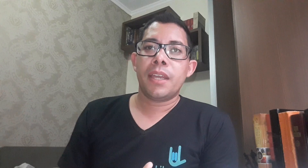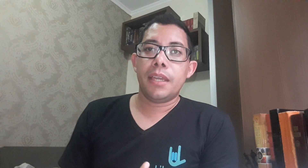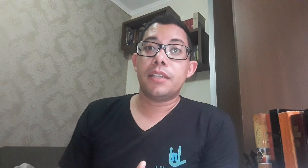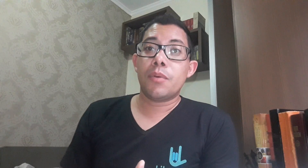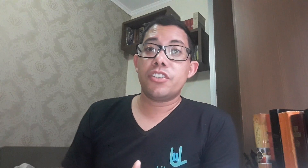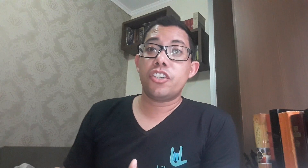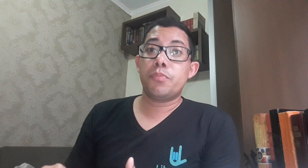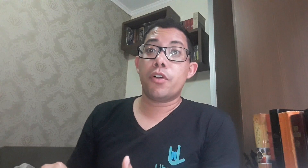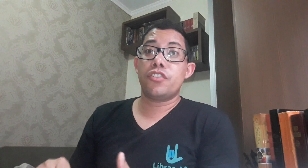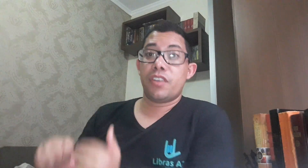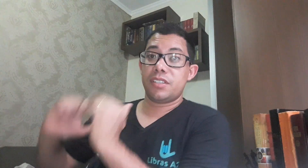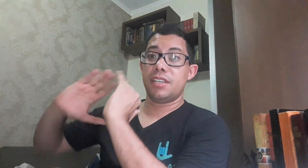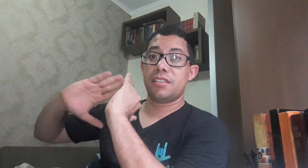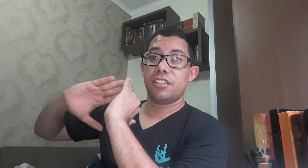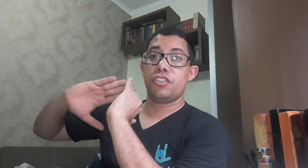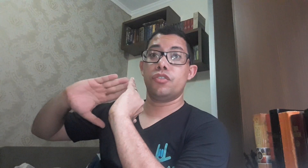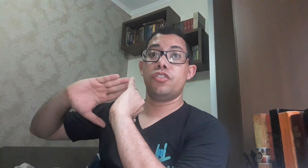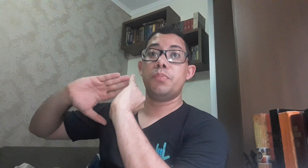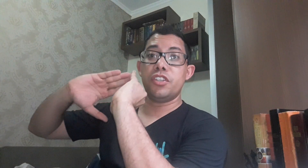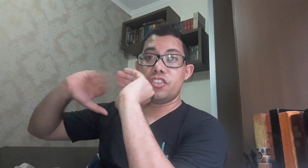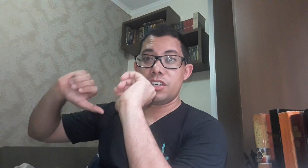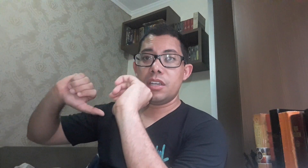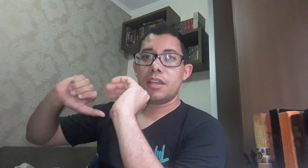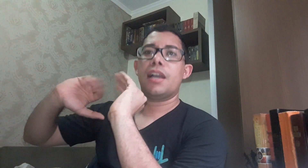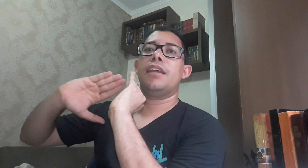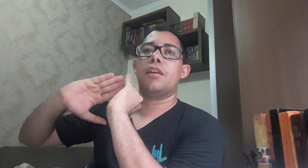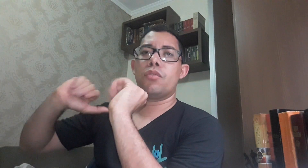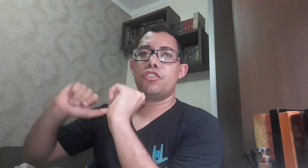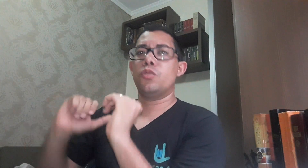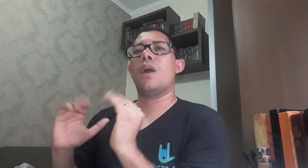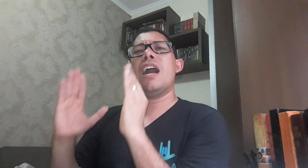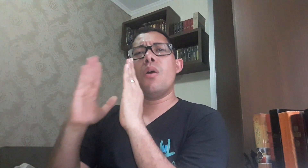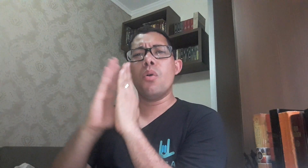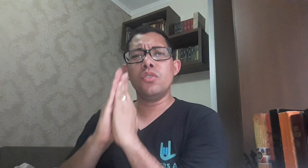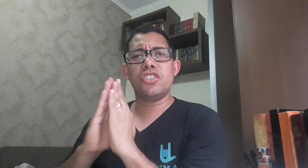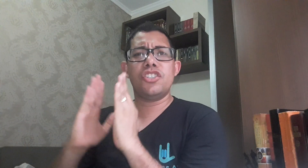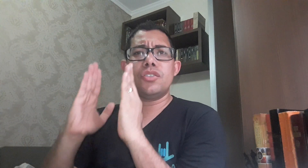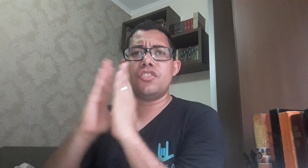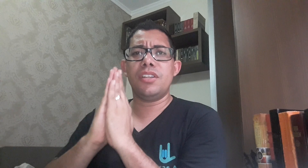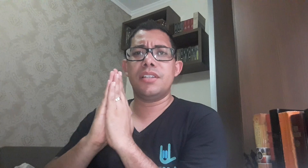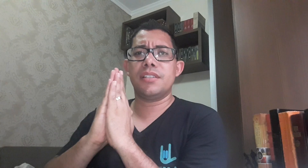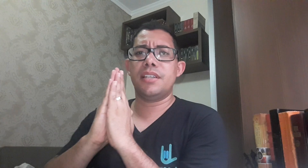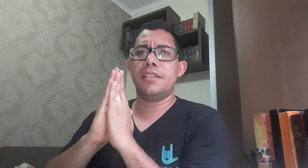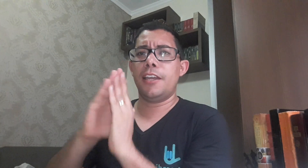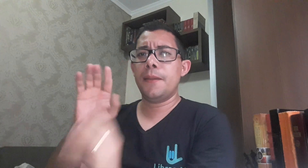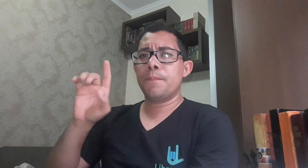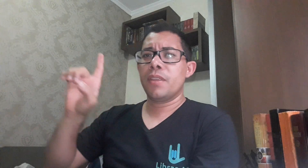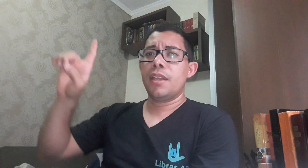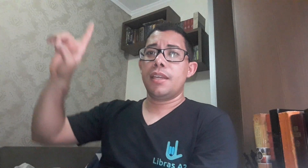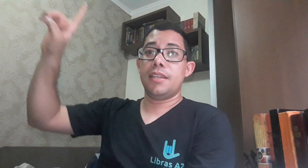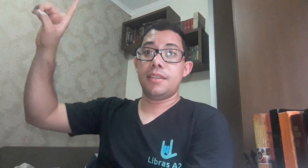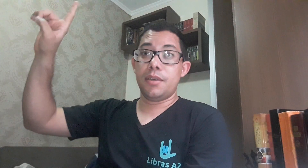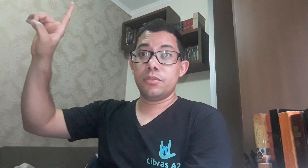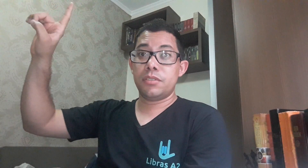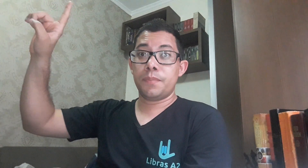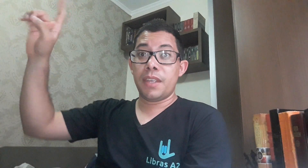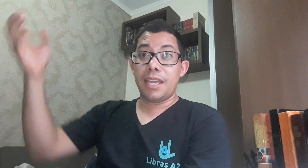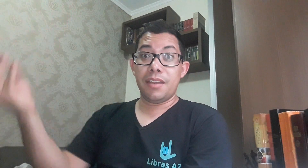Então a gente pode fazer nesse sentido de pedir, ainda continuar, ou no sentido de interceder, que Deus, ele